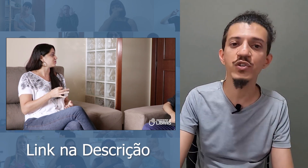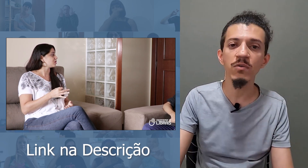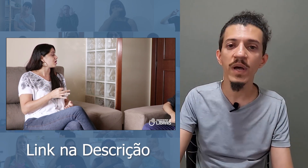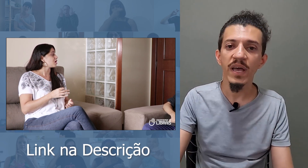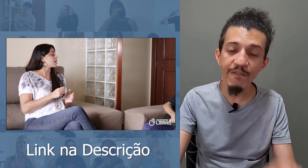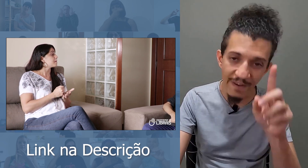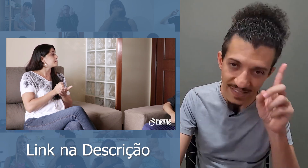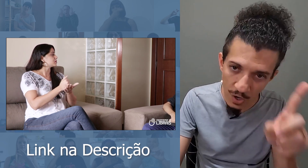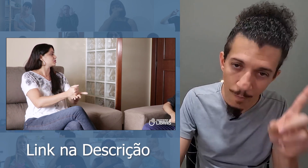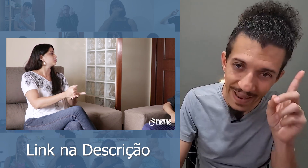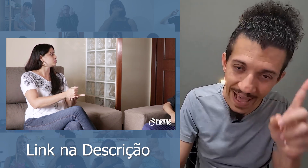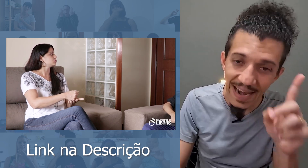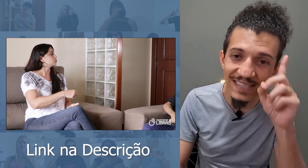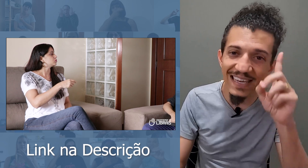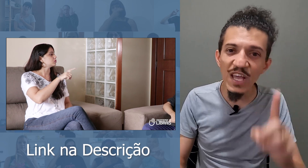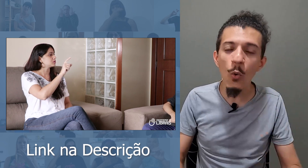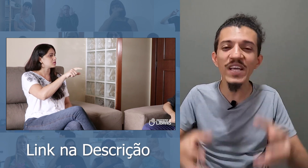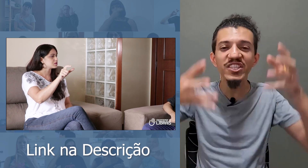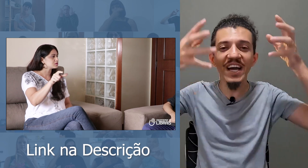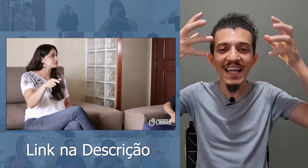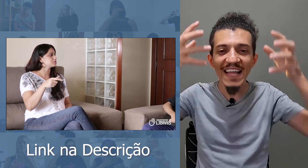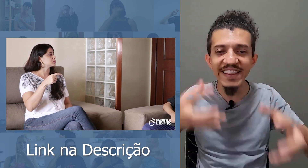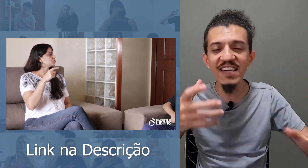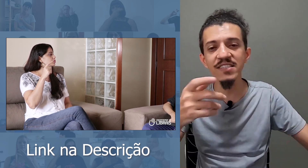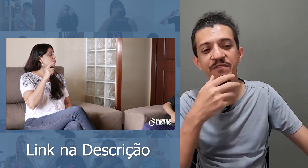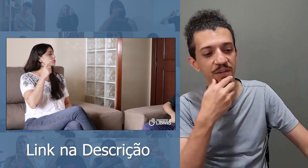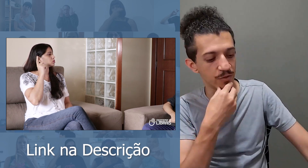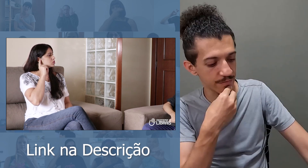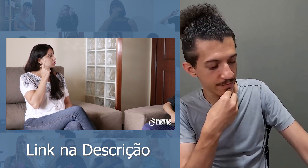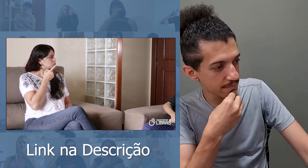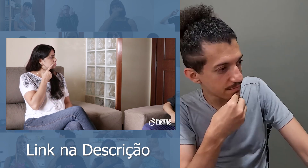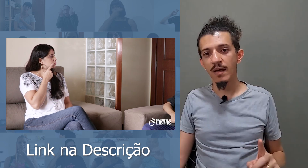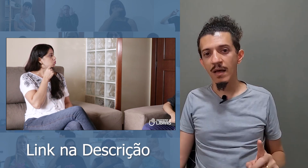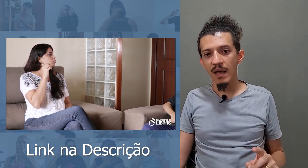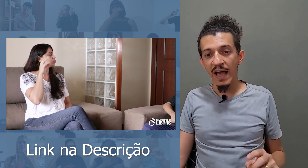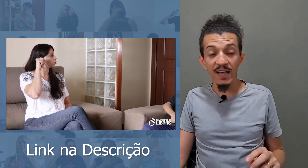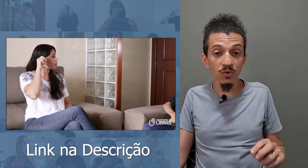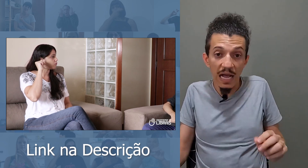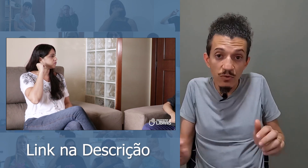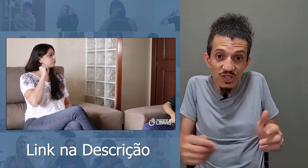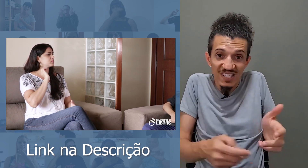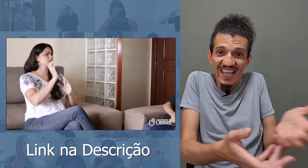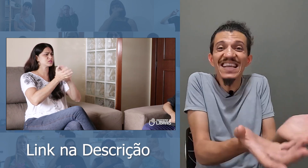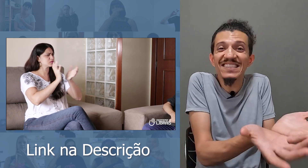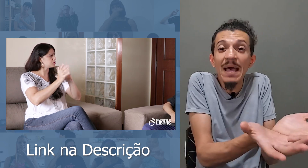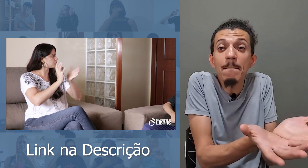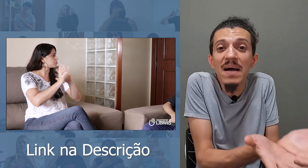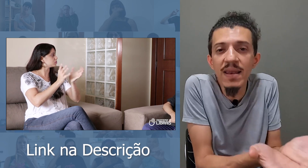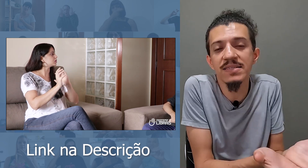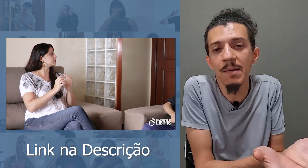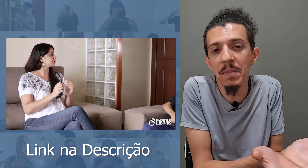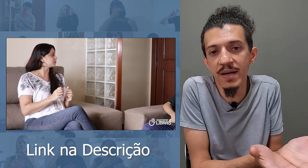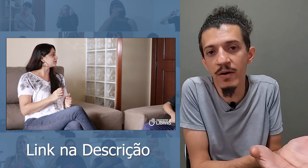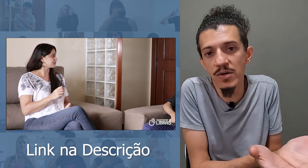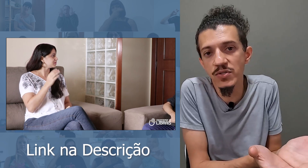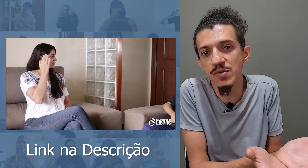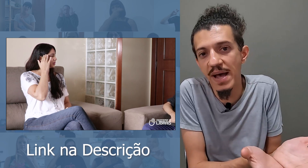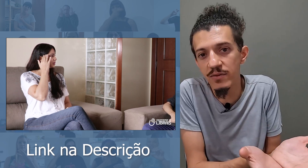e fazer uma análise linguística desse vídeo. Resultado de seis semanas aplicando nossos métodos.